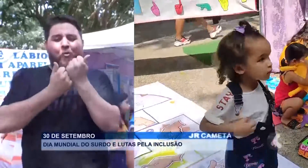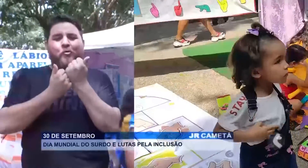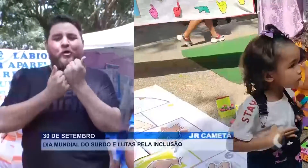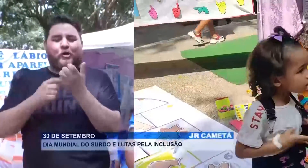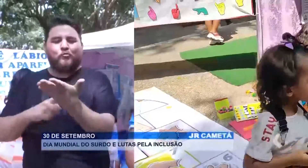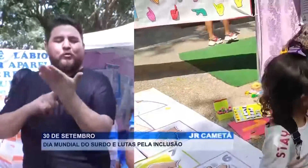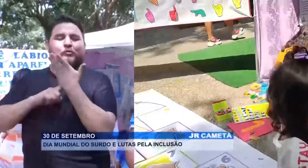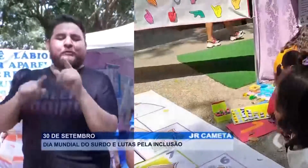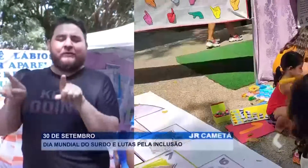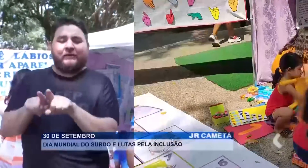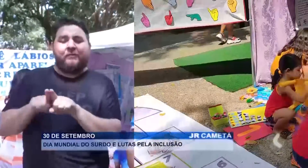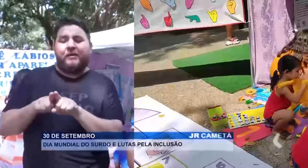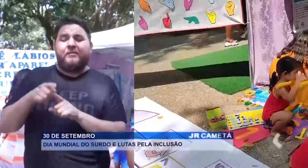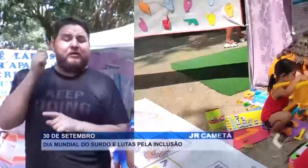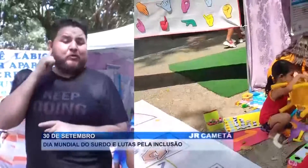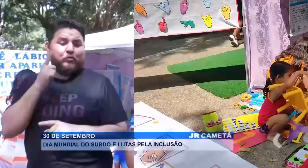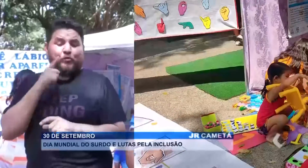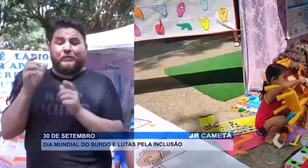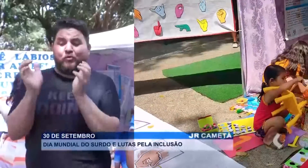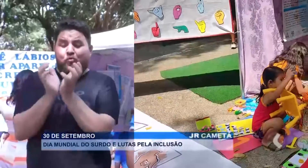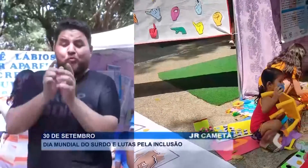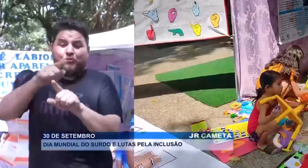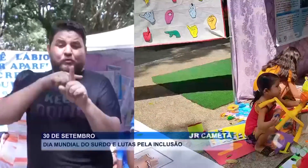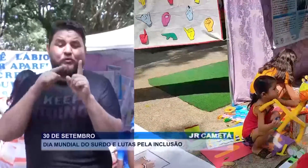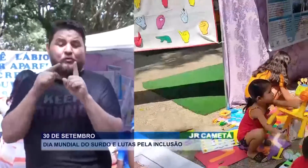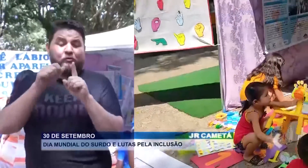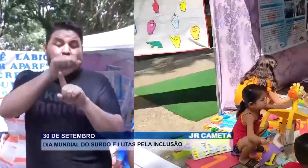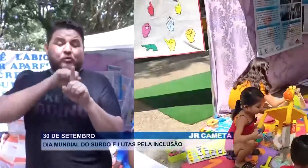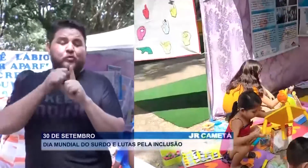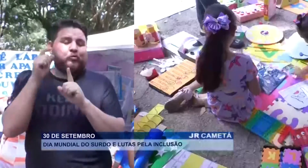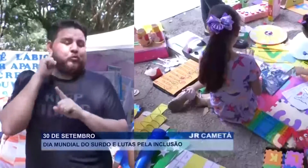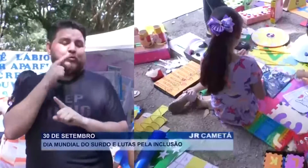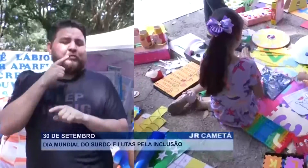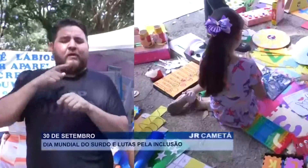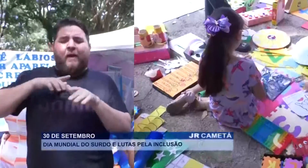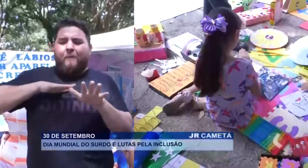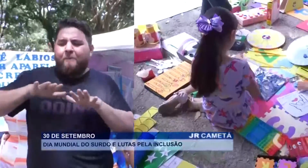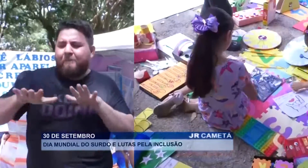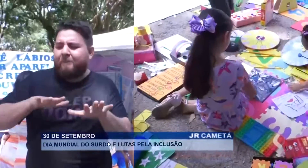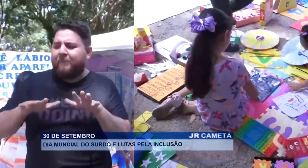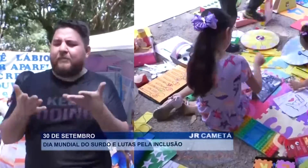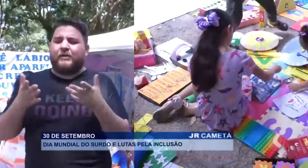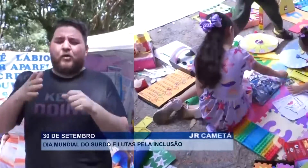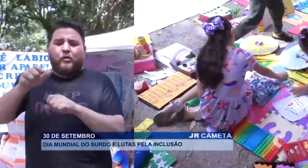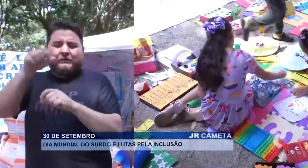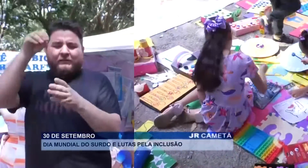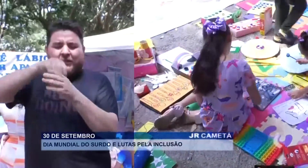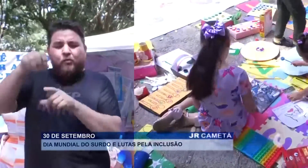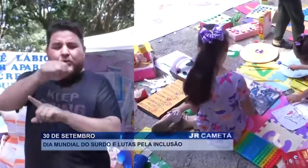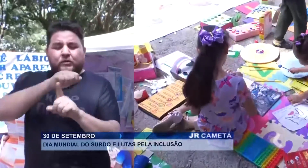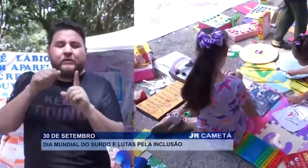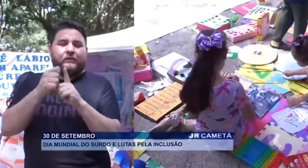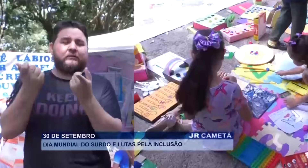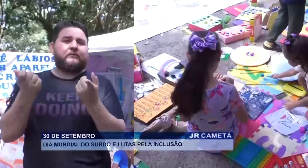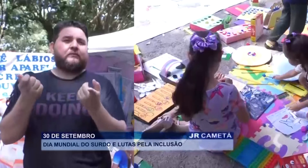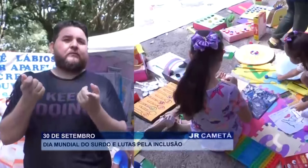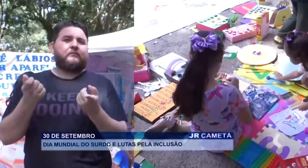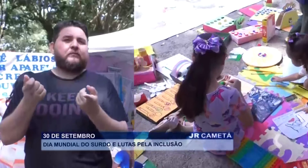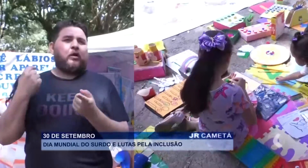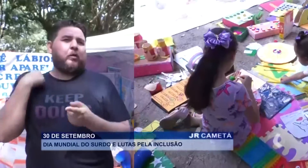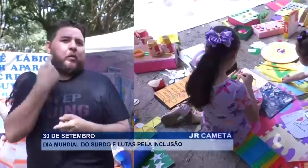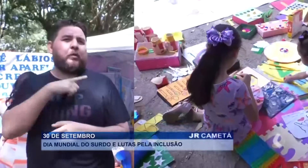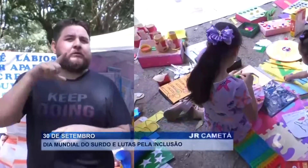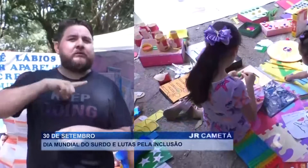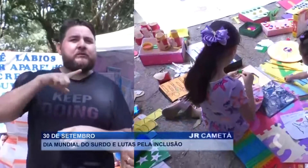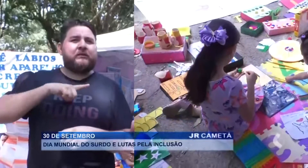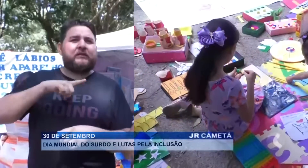colaboram para que esses meninos, essa comunidade, estejam mais frequentes no meio social. A gente